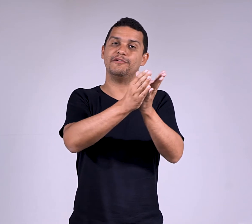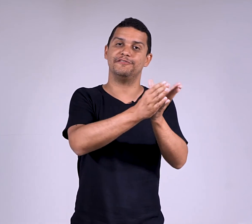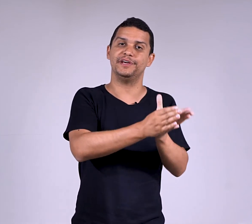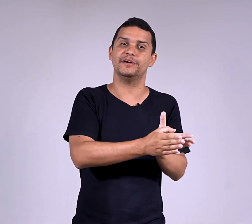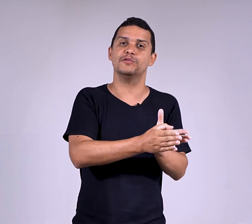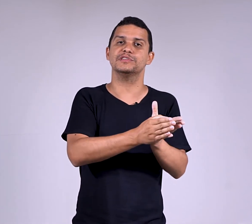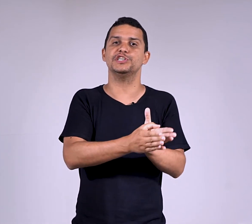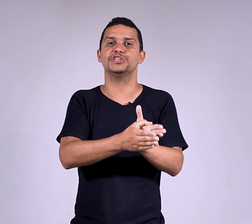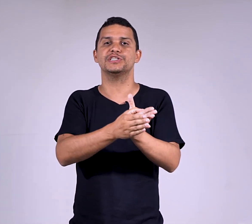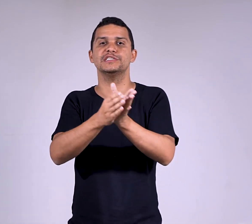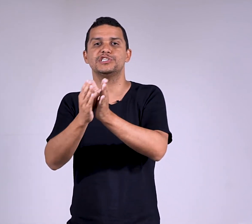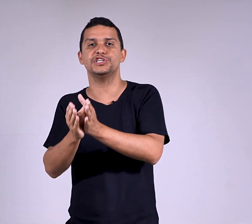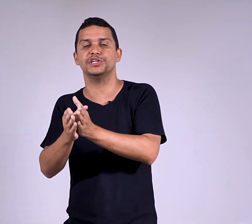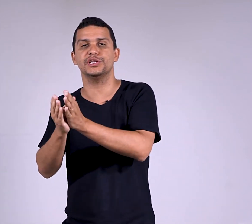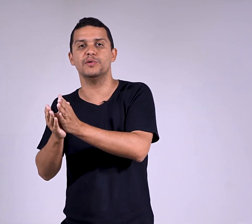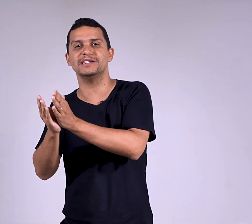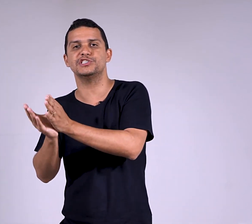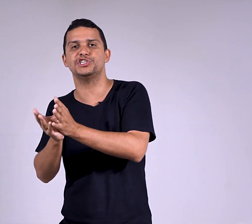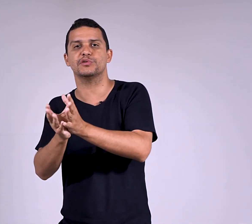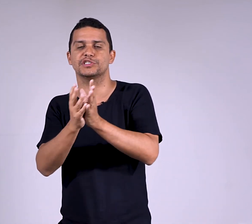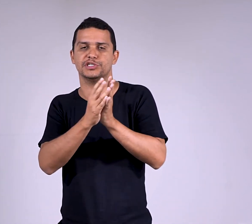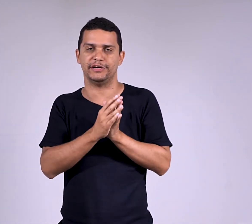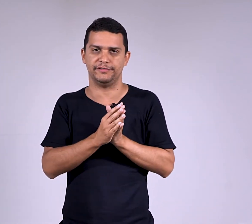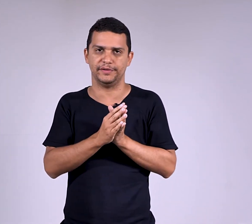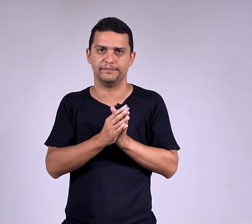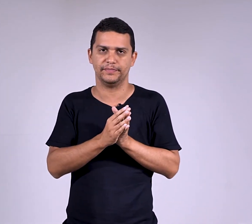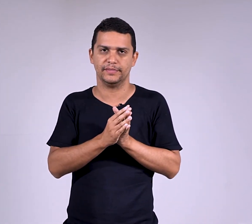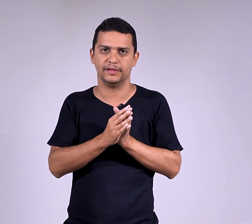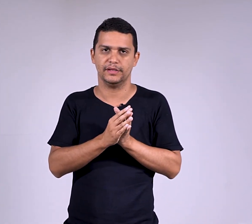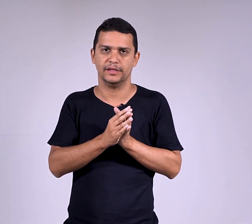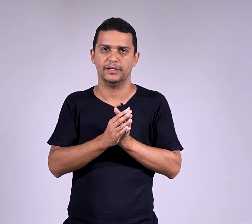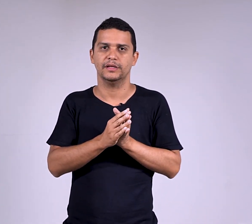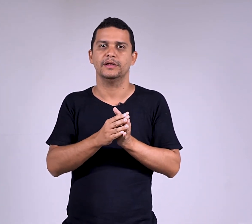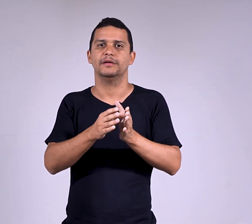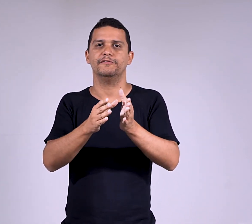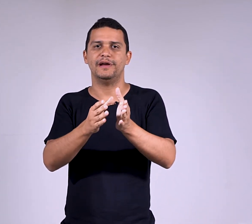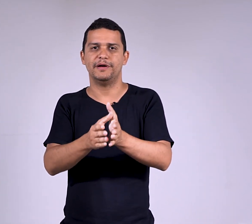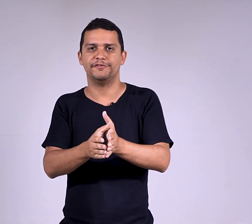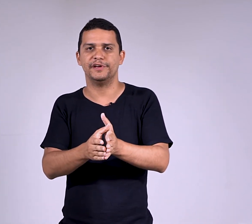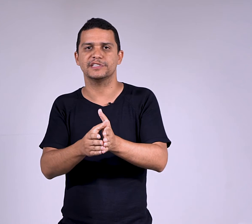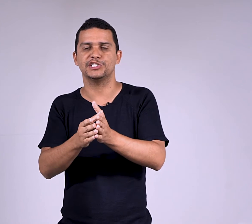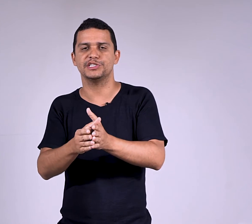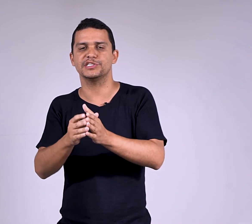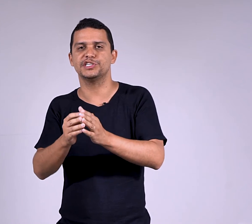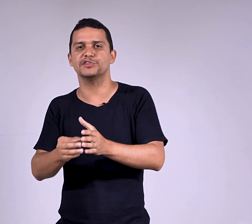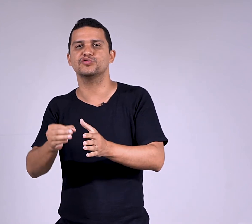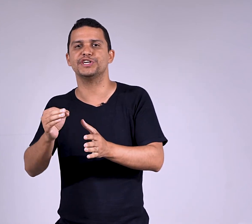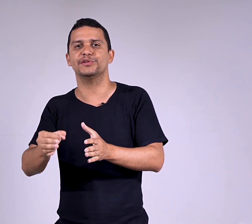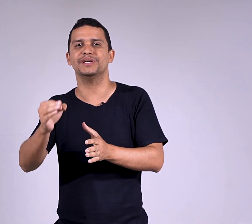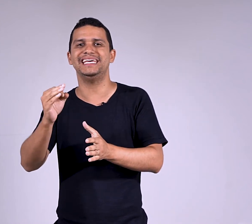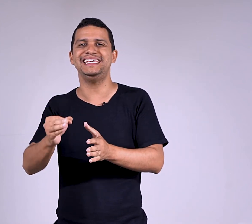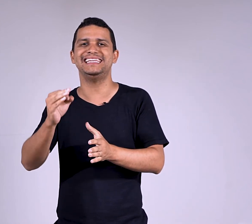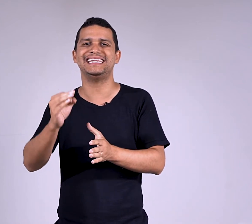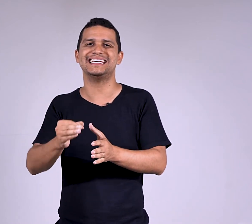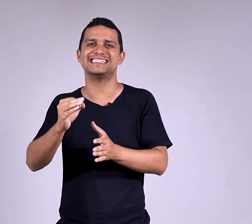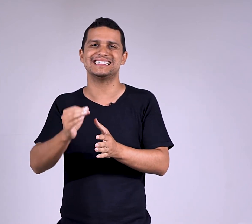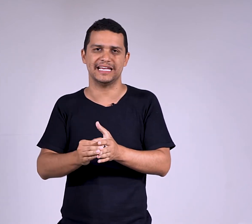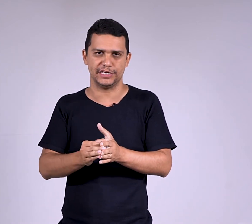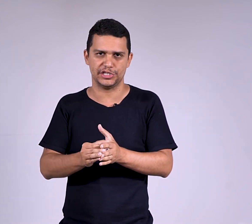haver com sentido de existir e não existir com sentido de haver. Verbo haver com sentido de existir é o sujeito inexistente.